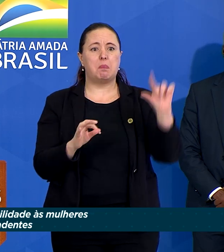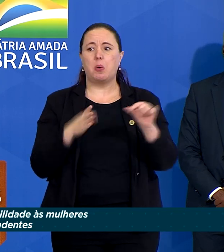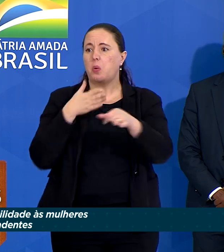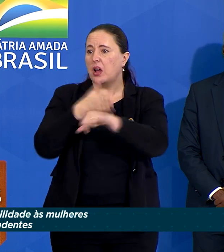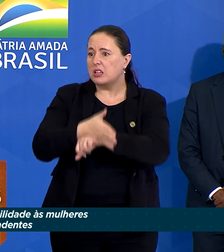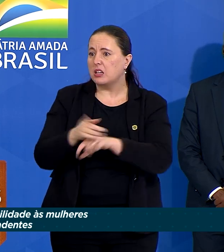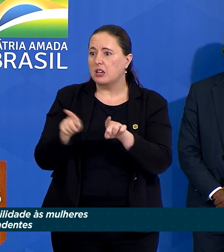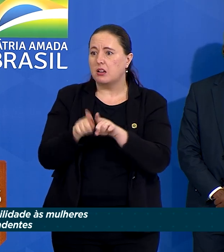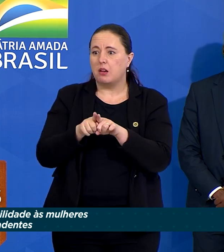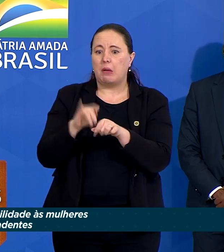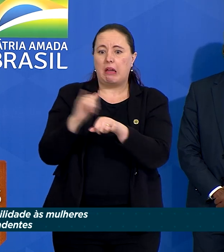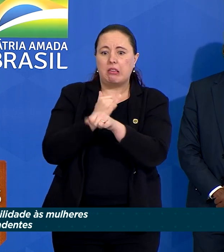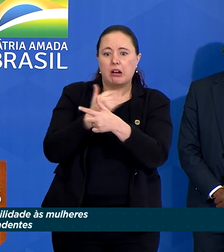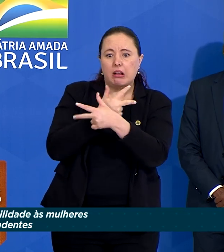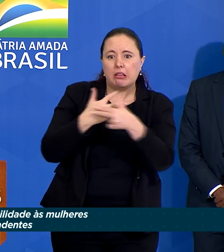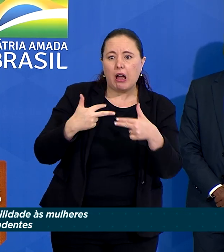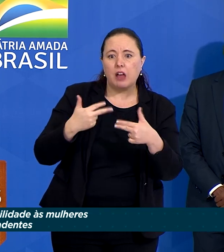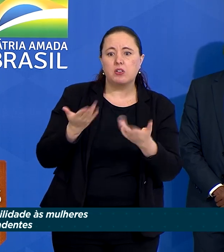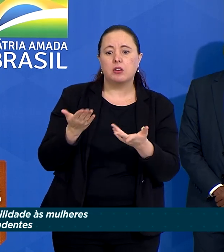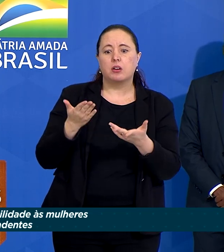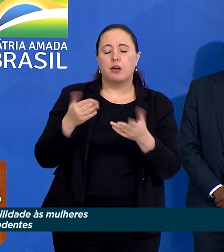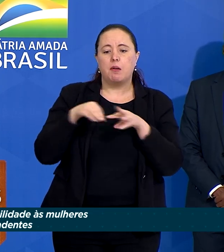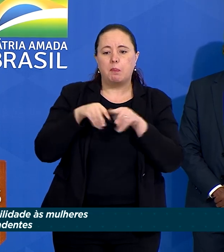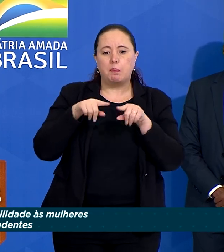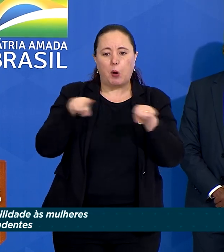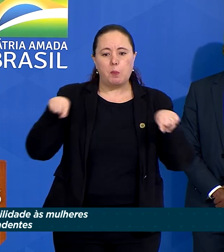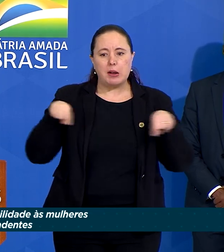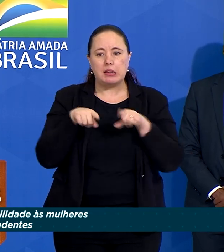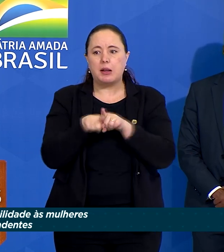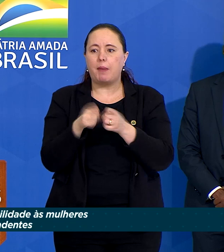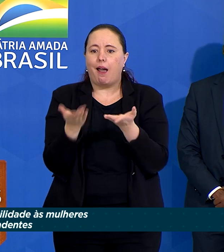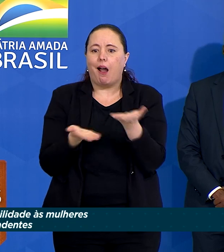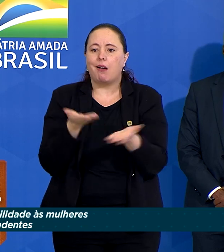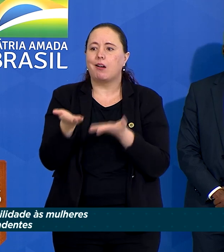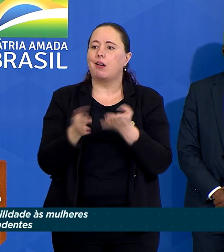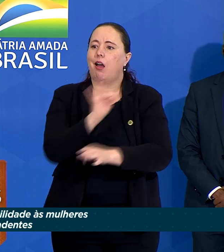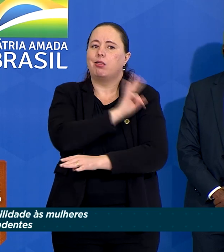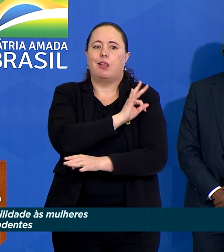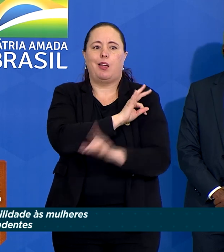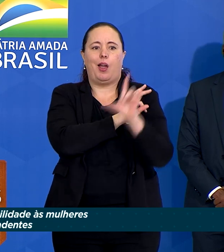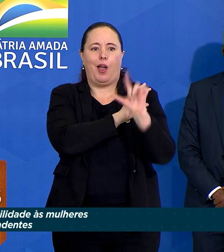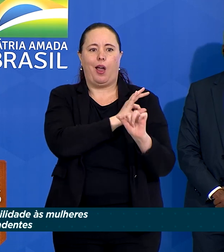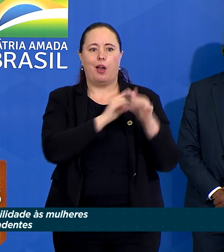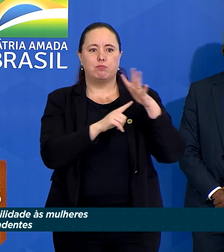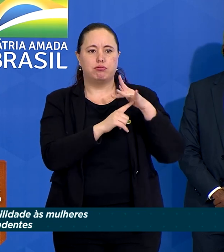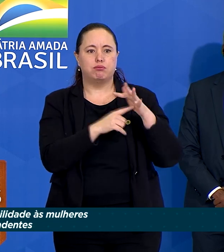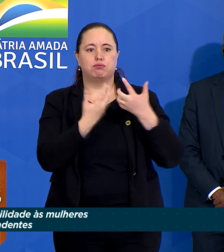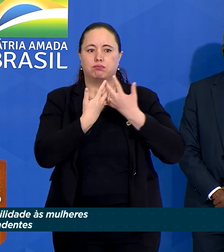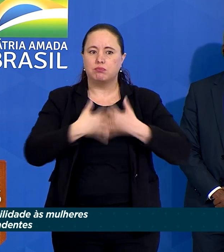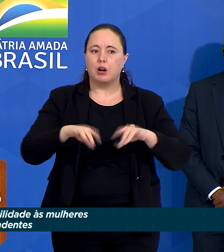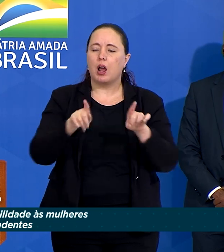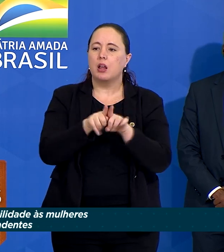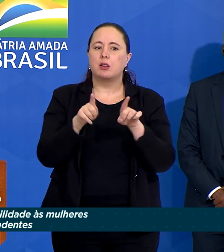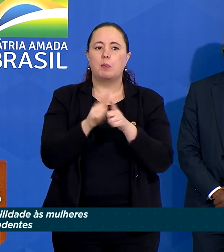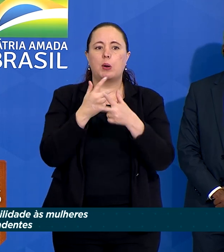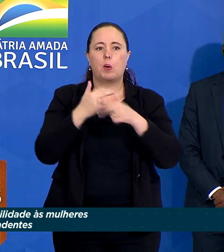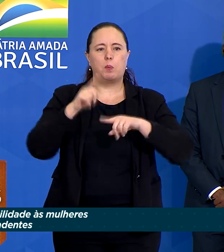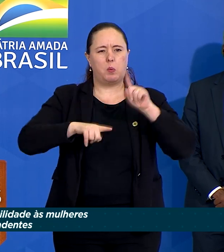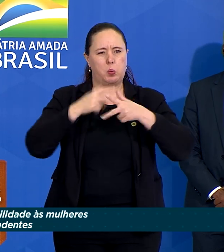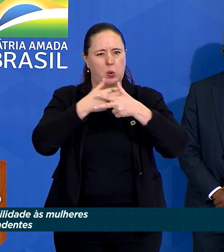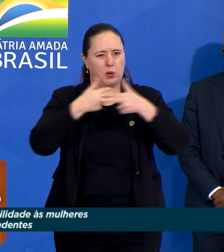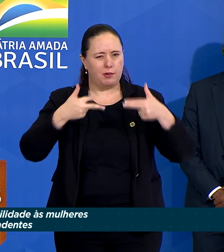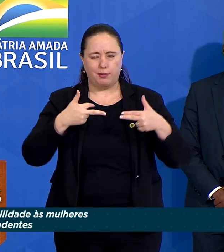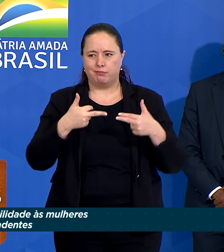têm menos acesso à mecanização nas suas propriedades, à assistência técnica, a recursos produtivos e também ao